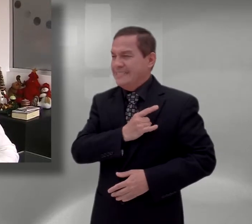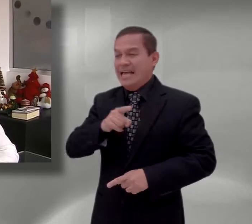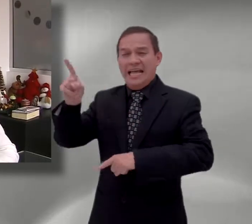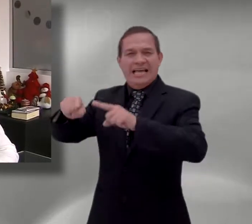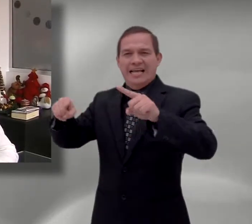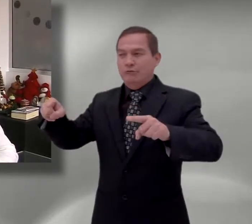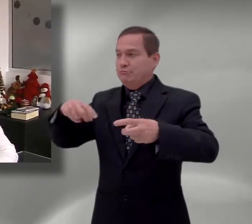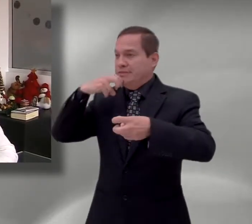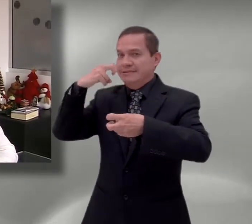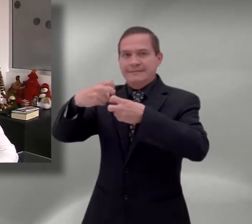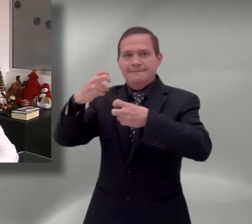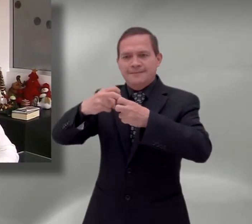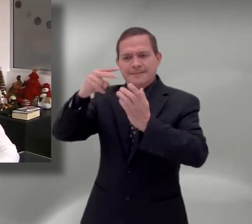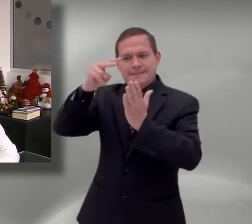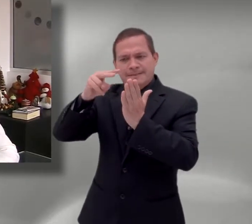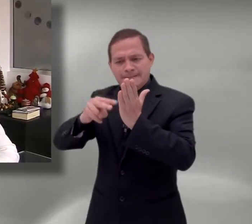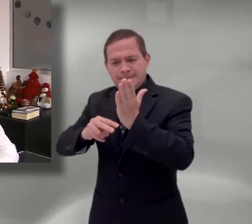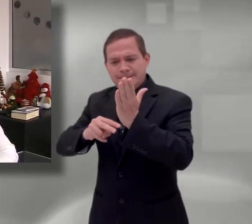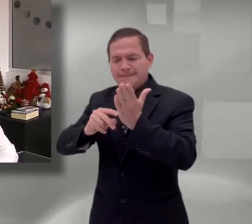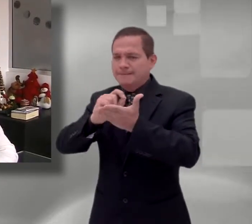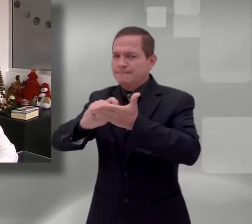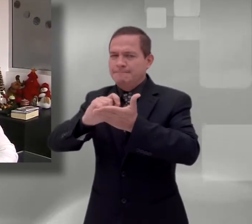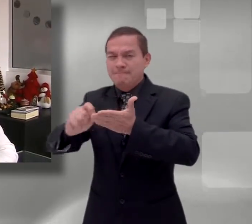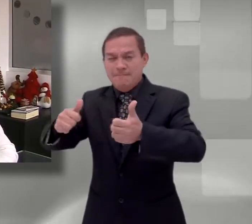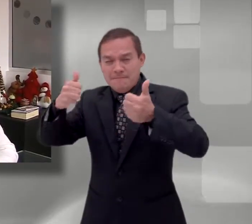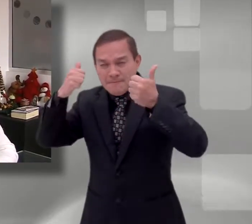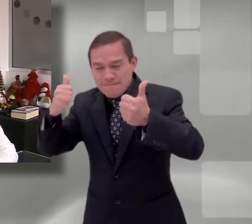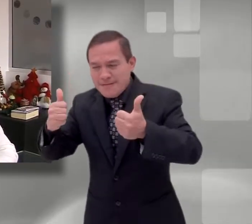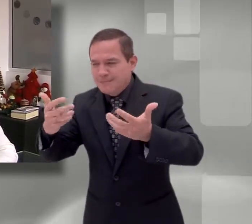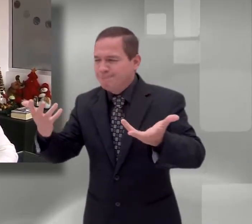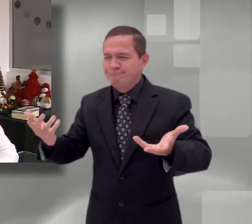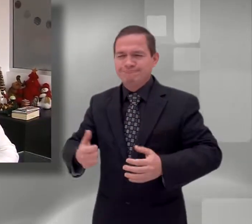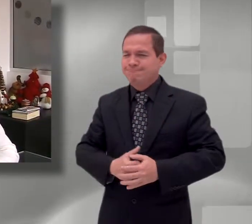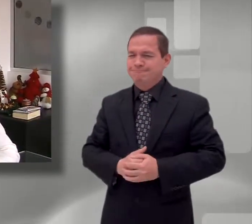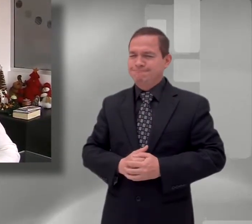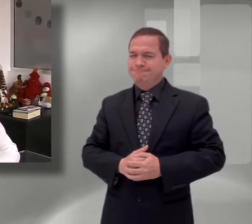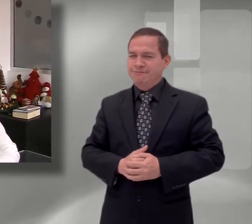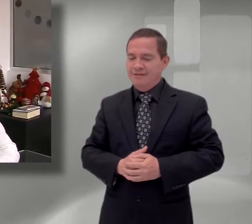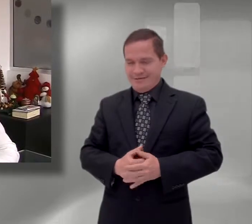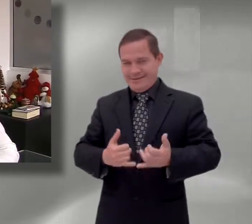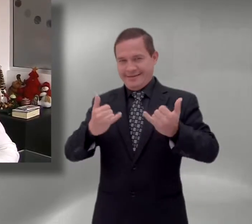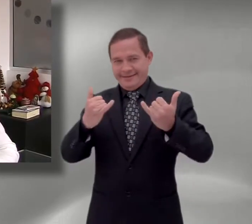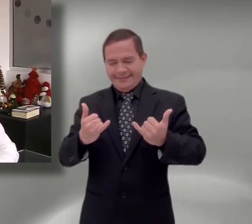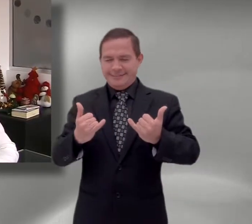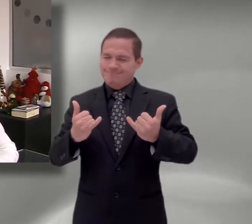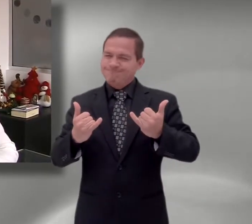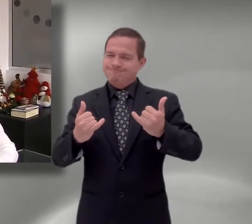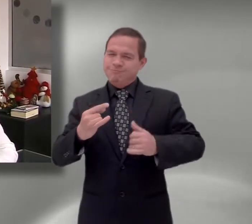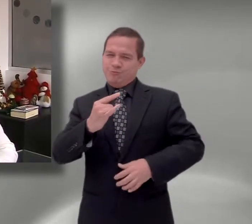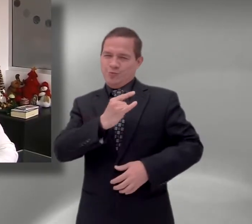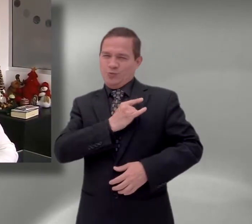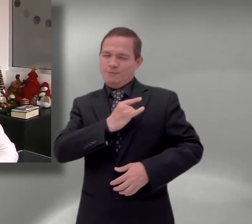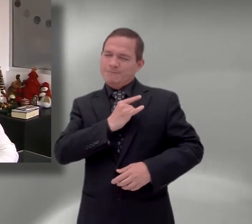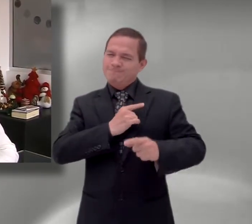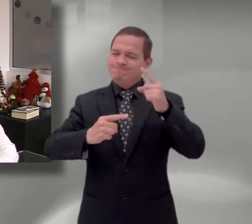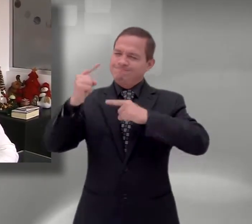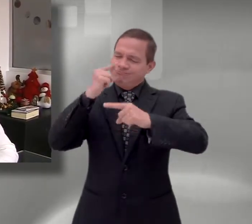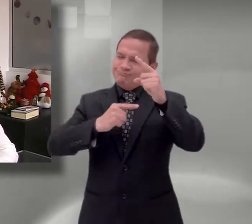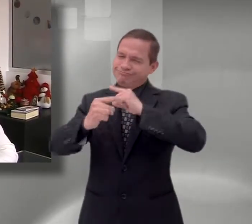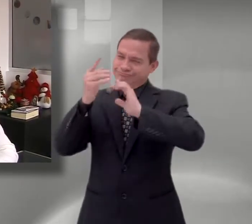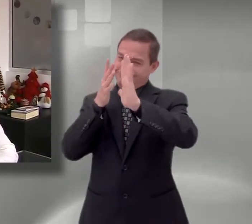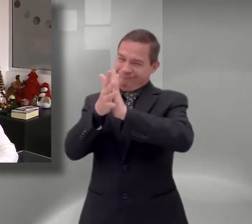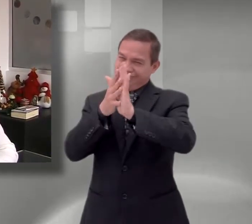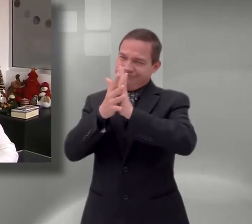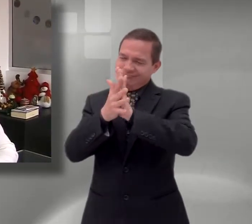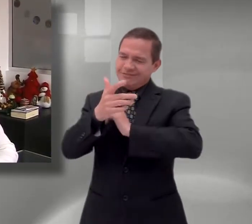fundamentalmente orientado hacia el desarrollo del pensamiento crítico. Esta situación desde luego afecta